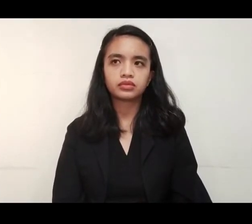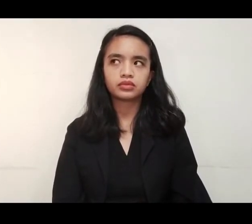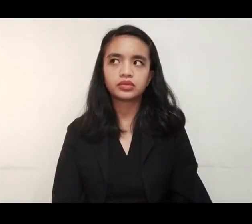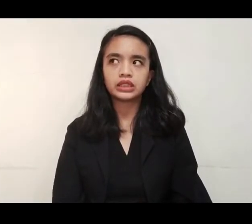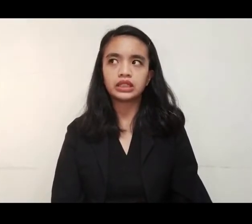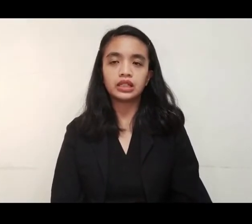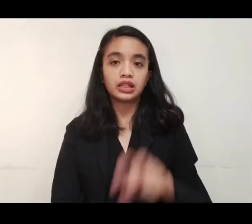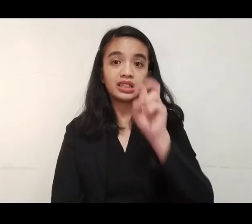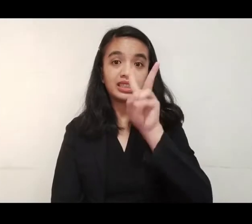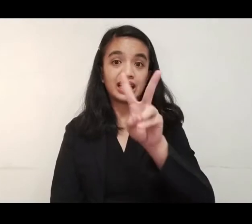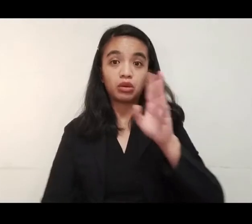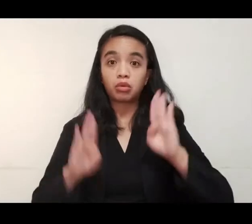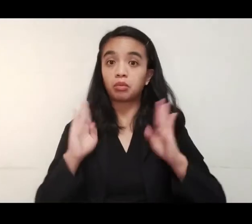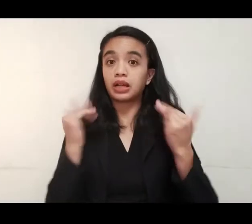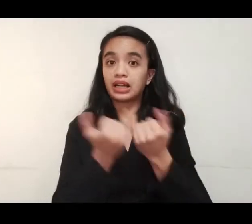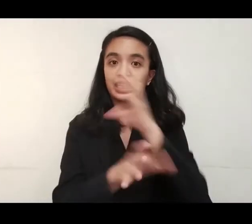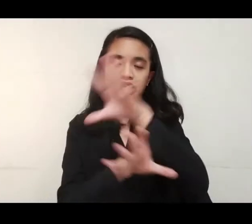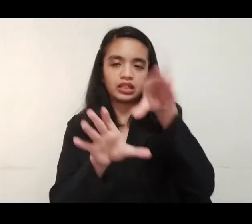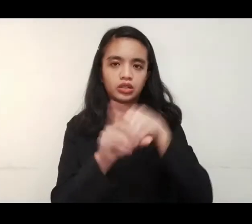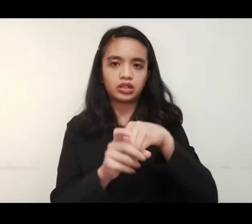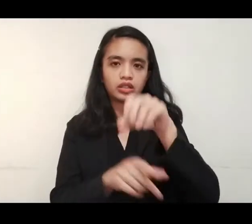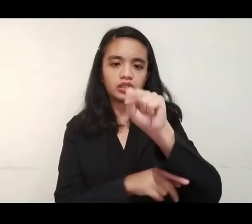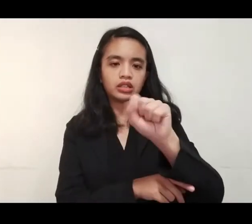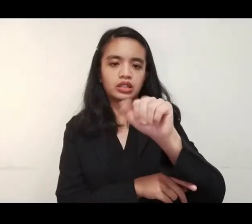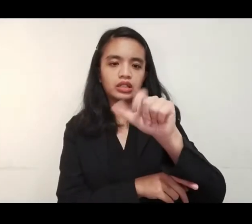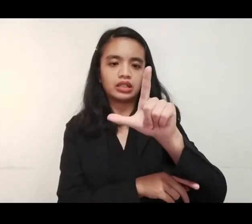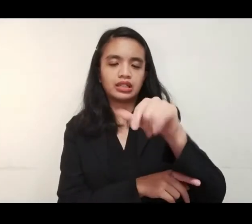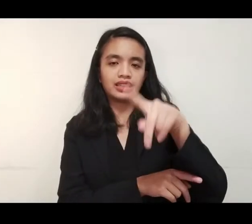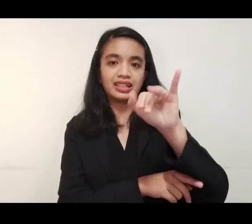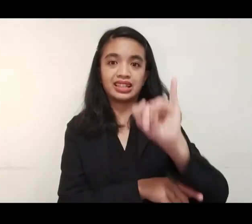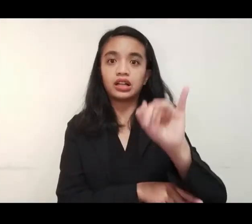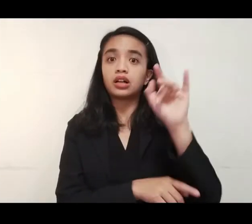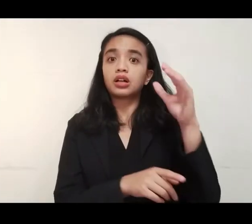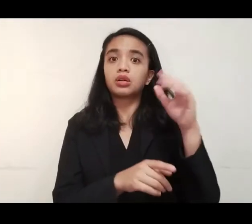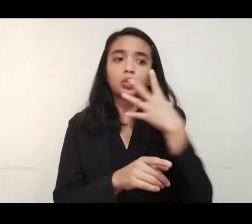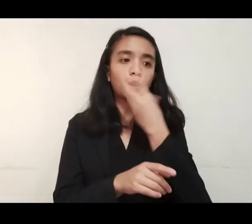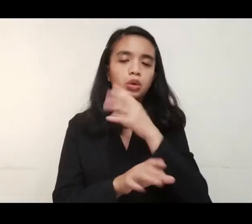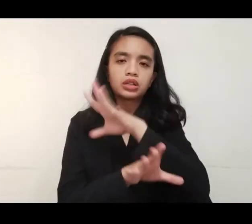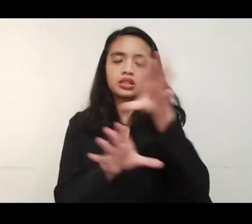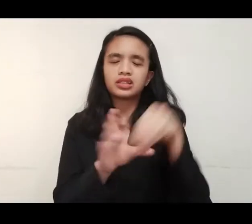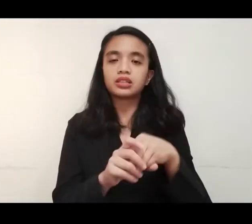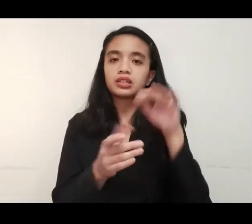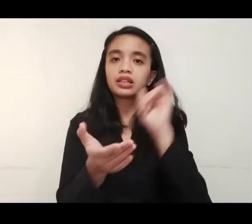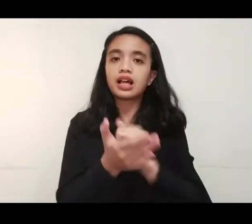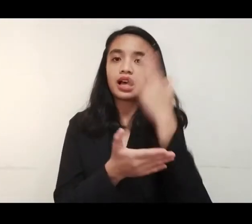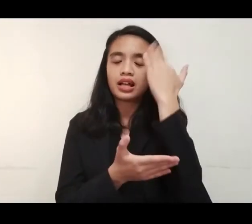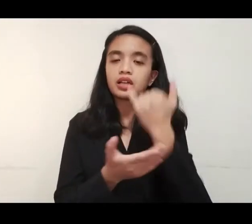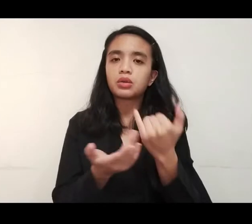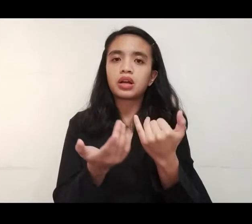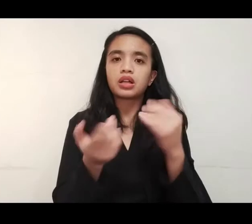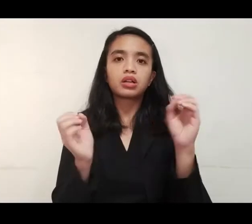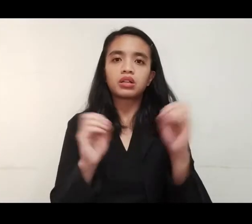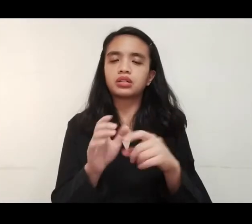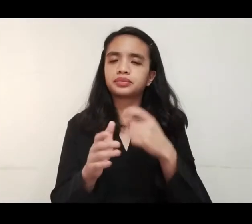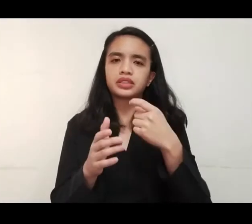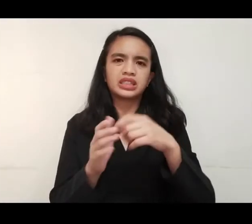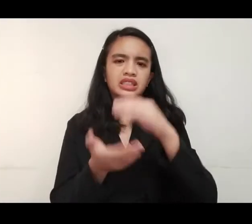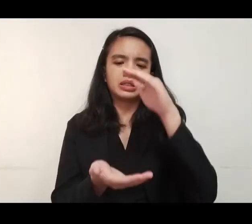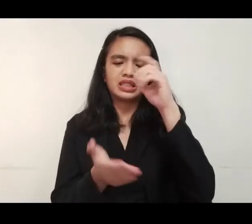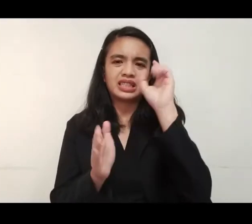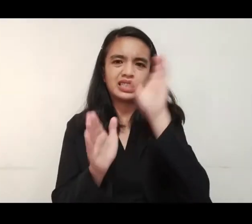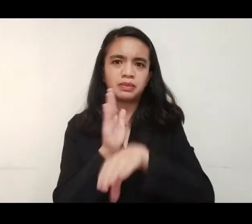Kim! CJ, dalawang barangay kabilang ang barangay sa Lapingaw at Pugaro sa maapektado ng gataw na naging sanhin ang